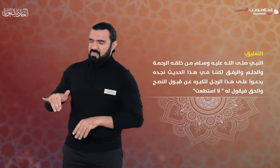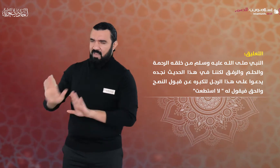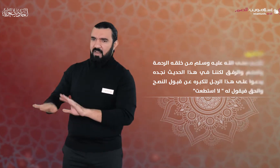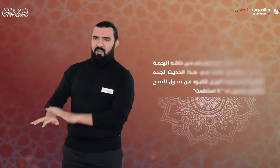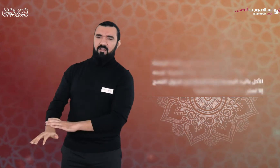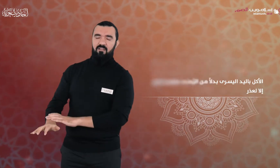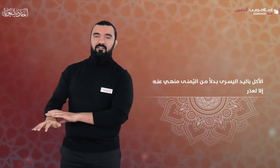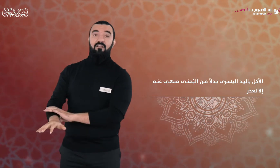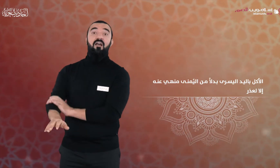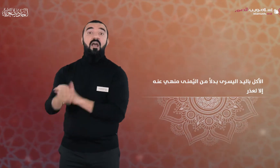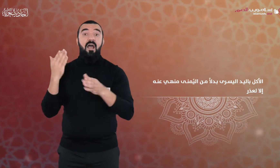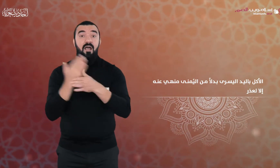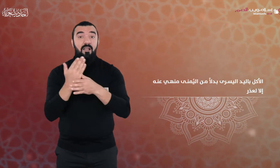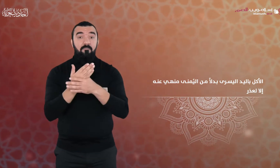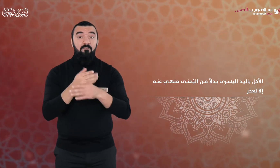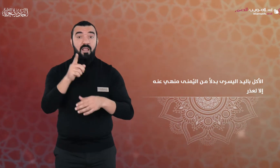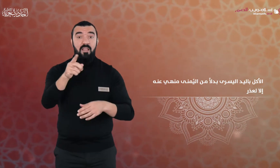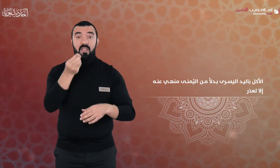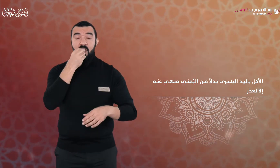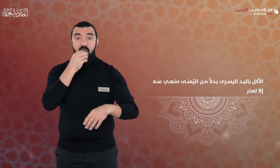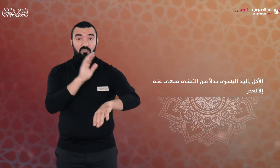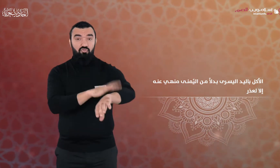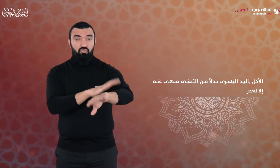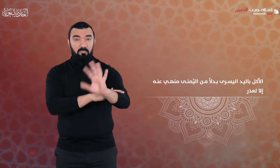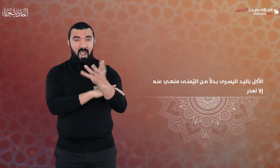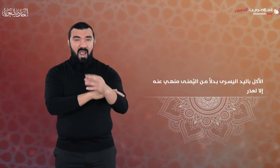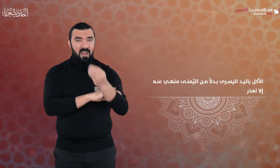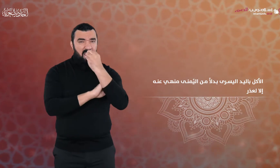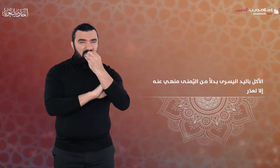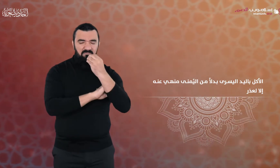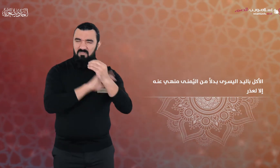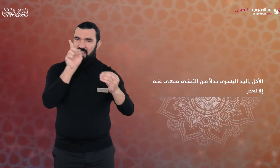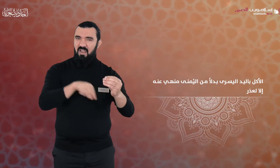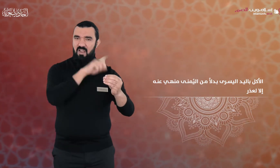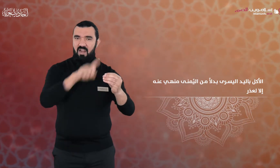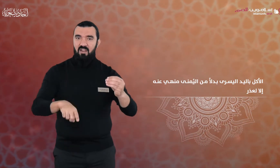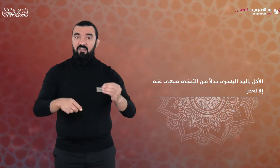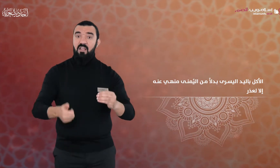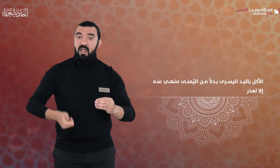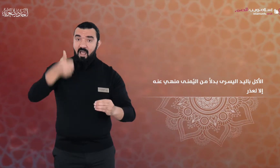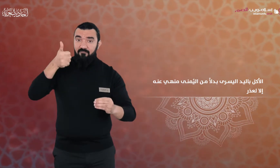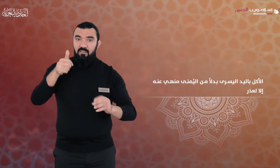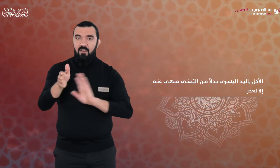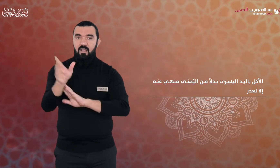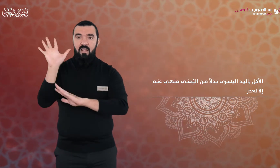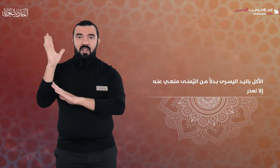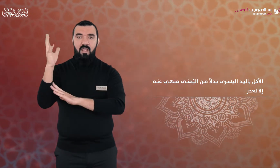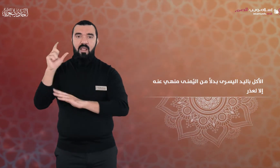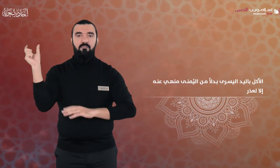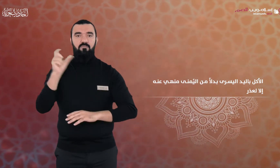الأكل باليد اليسرى بدلا من اليمنى منهي عنه